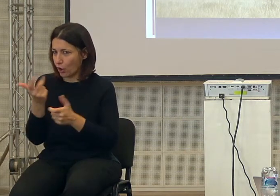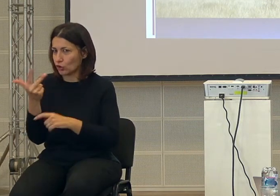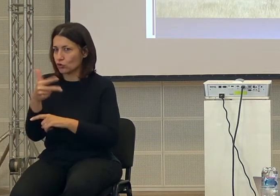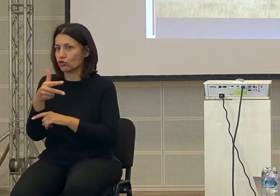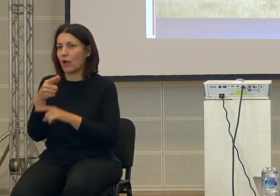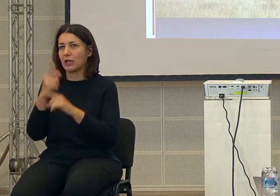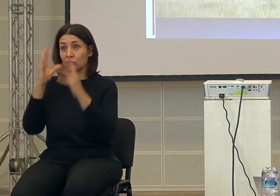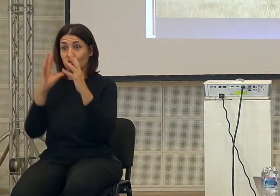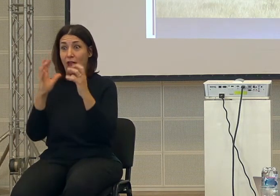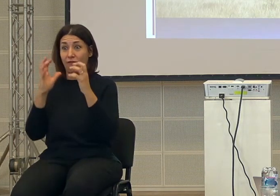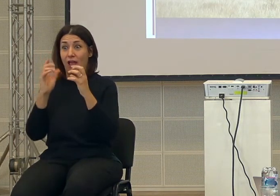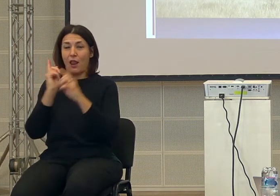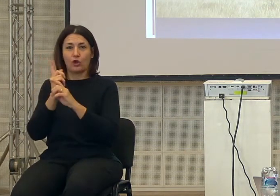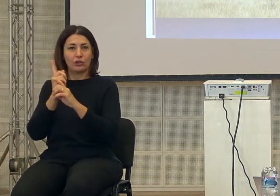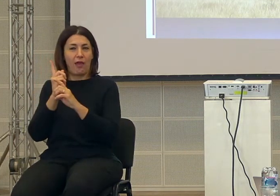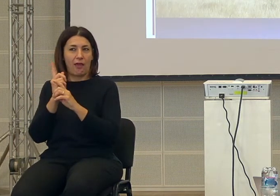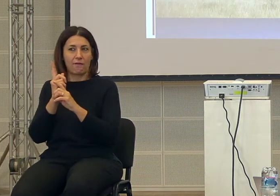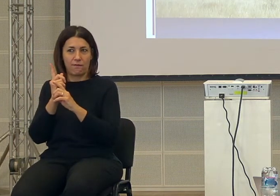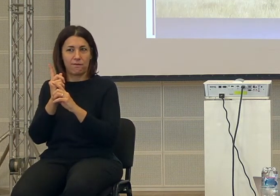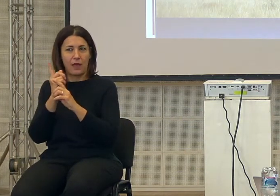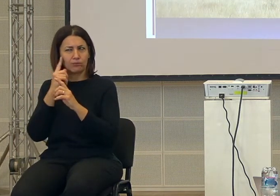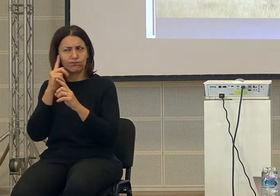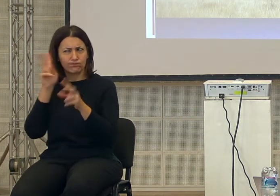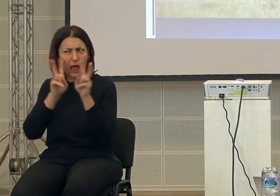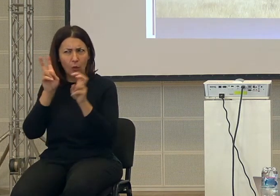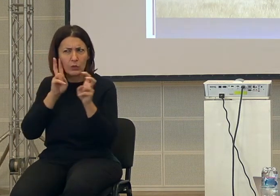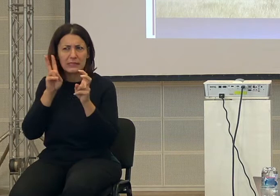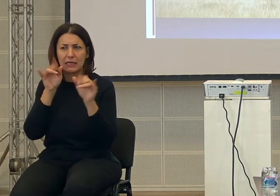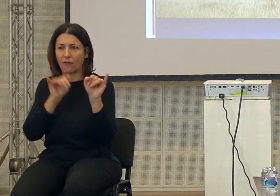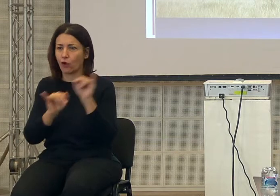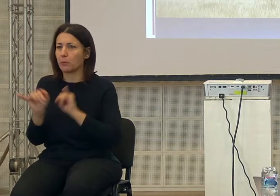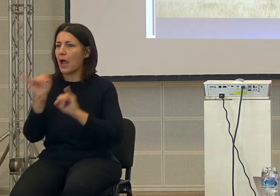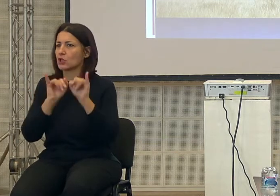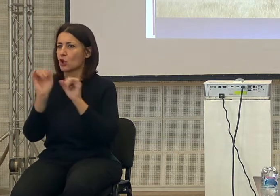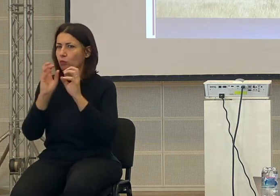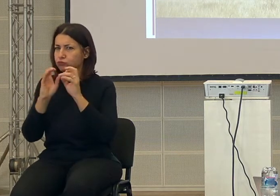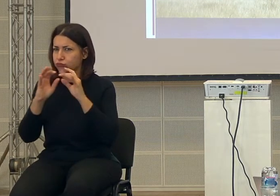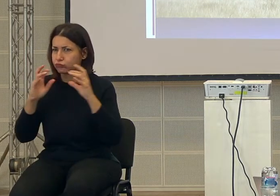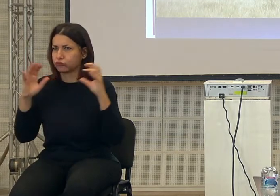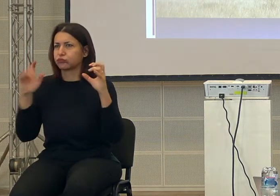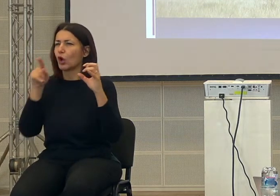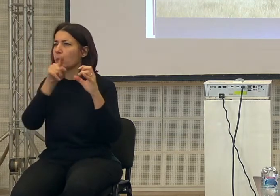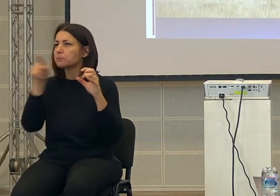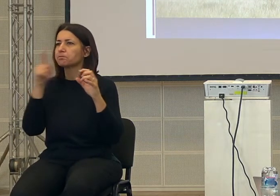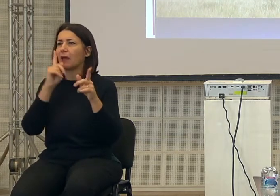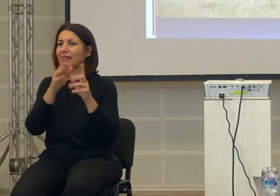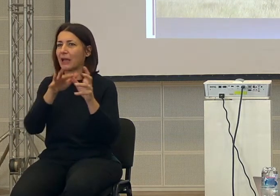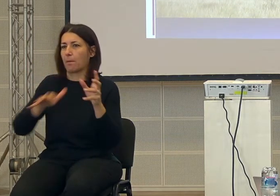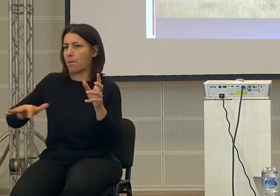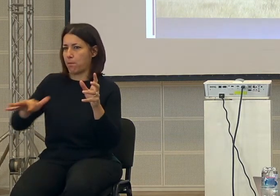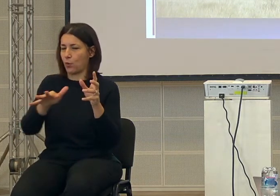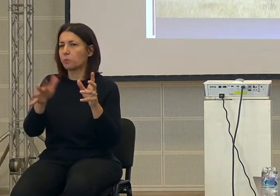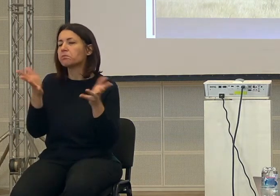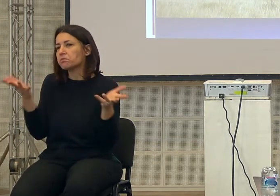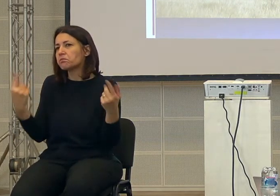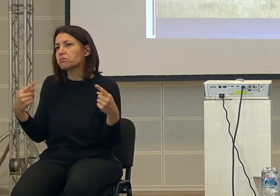acquisire molte informazioni su tutti i membri della tribù, insomma quindi si